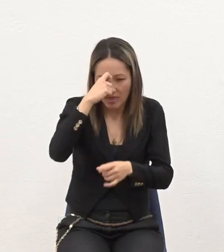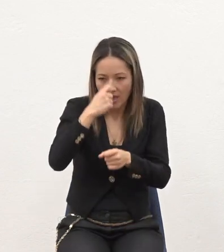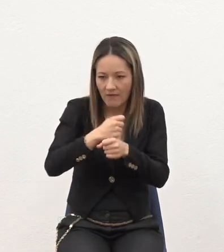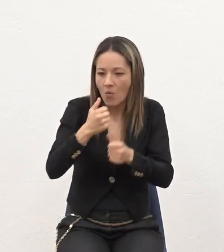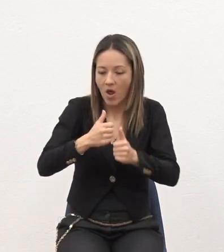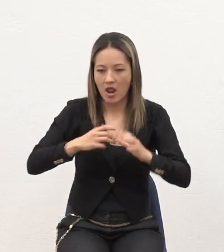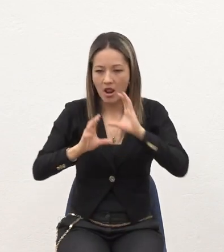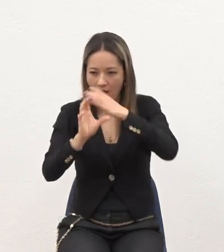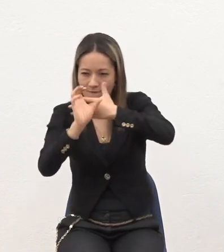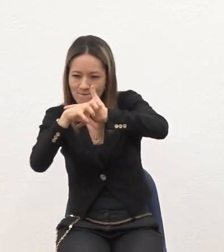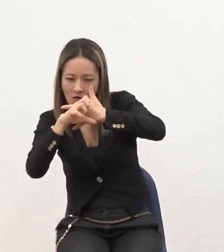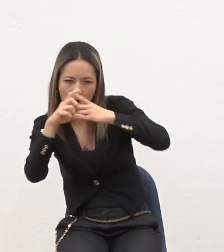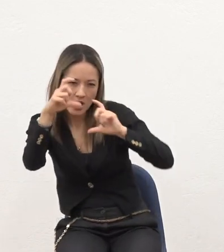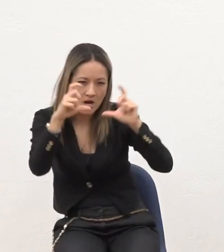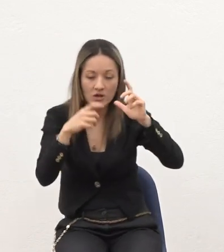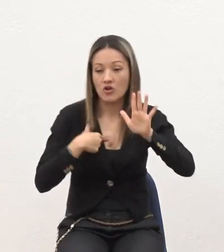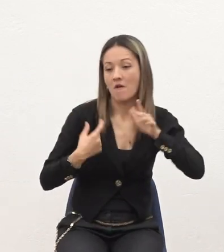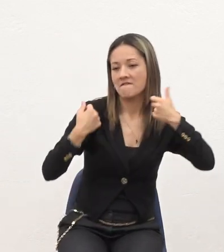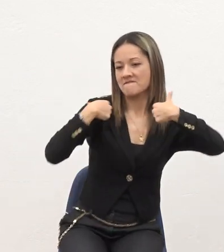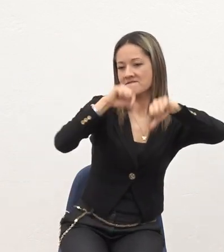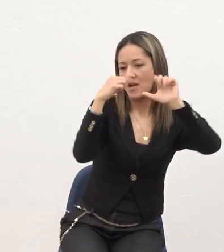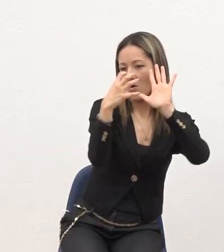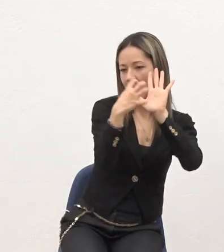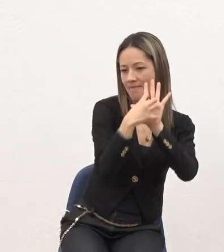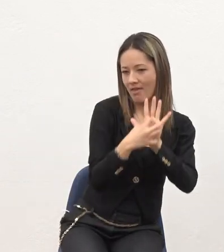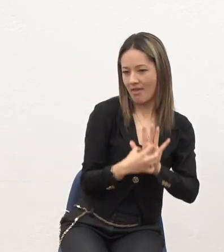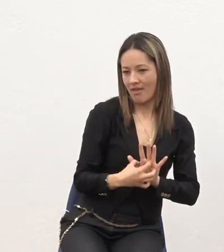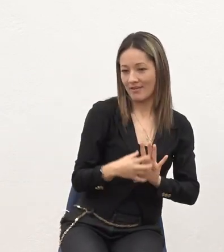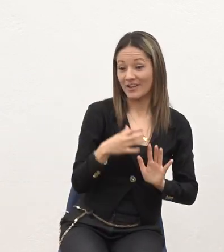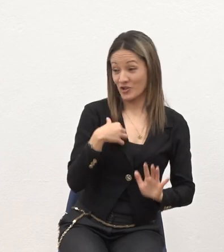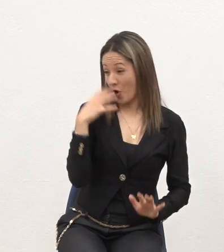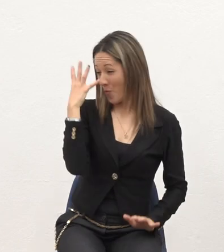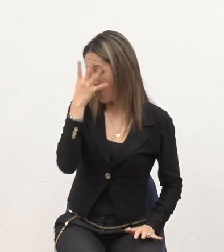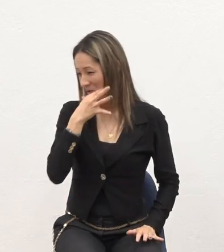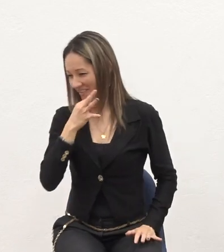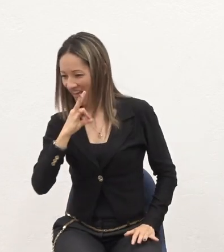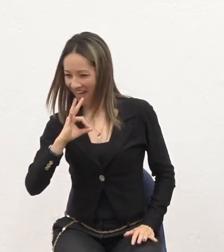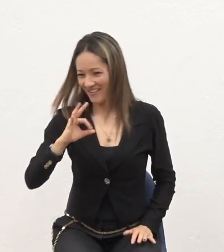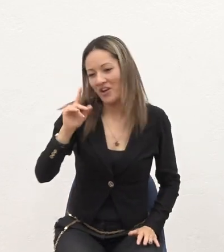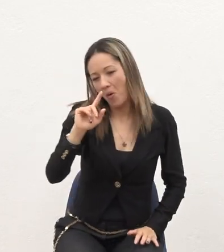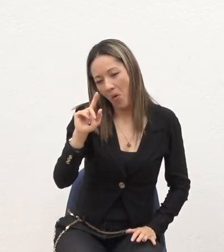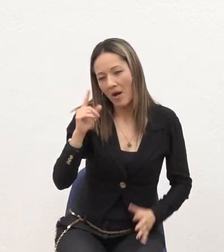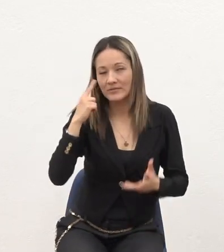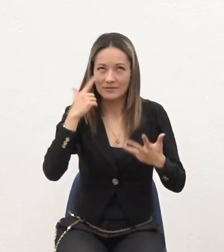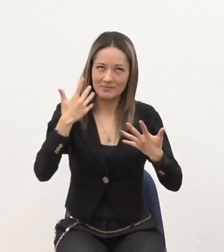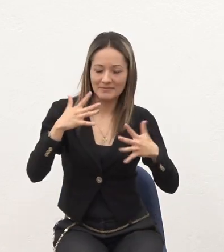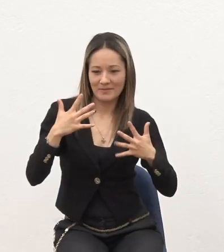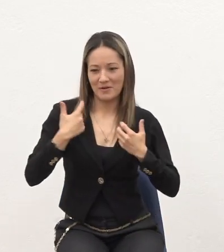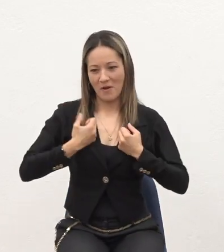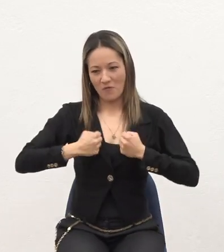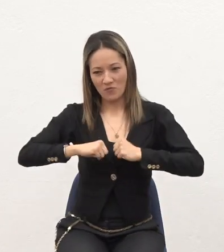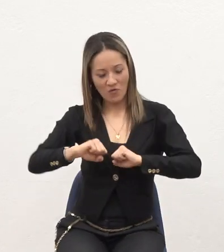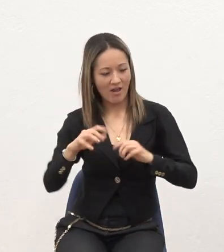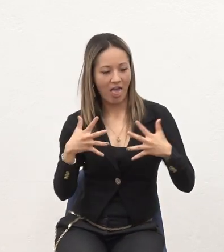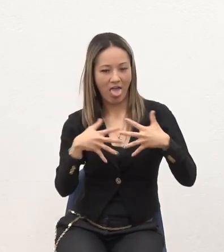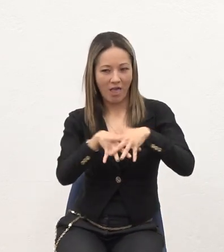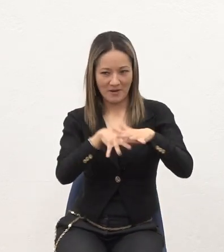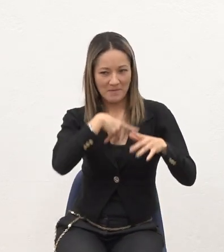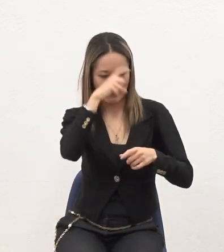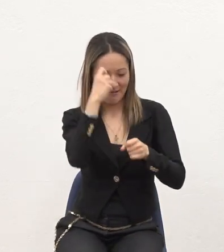fotografía Yo vendo imagen Pues no es que uno sea El más bonito Pero pues uno trata Al menos de De De Intentarlo Yo dije No yo como